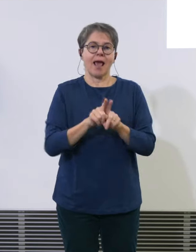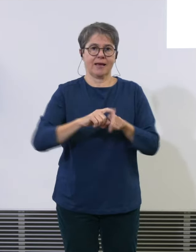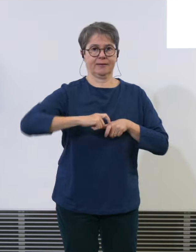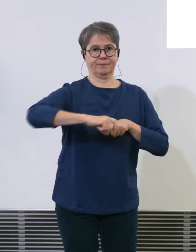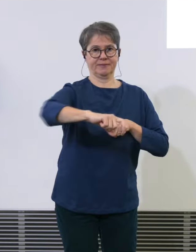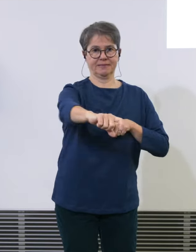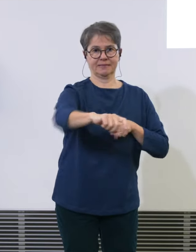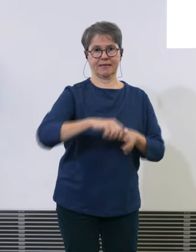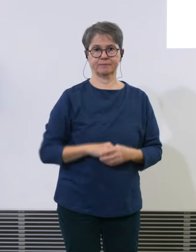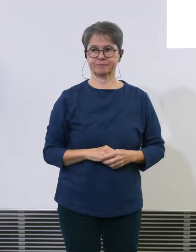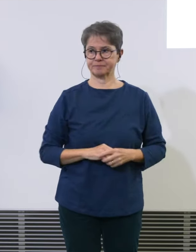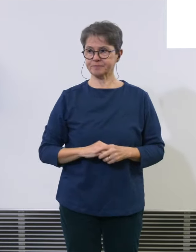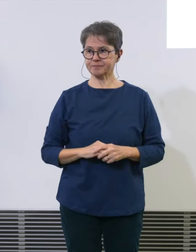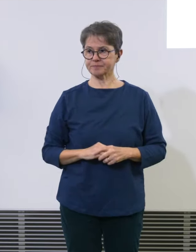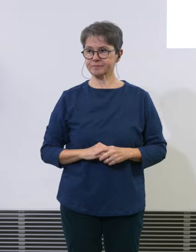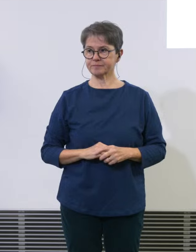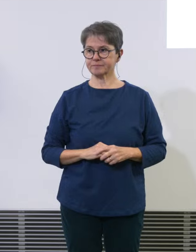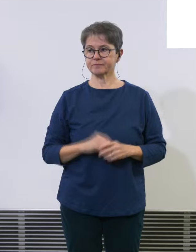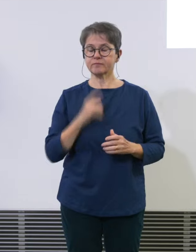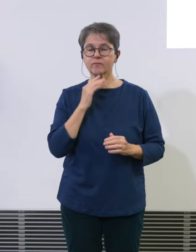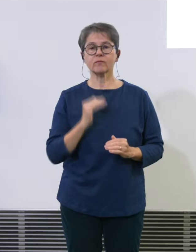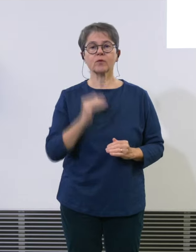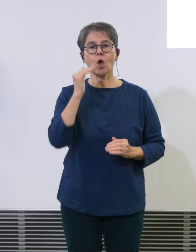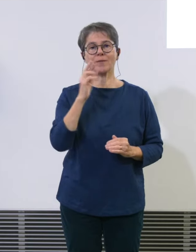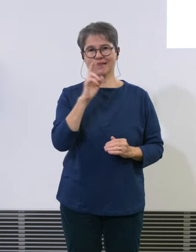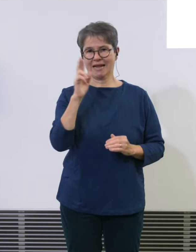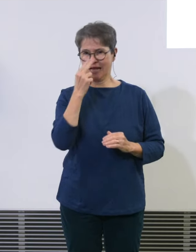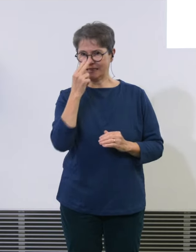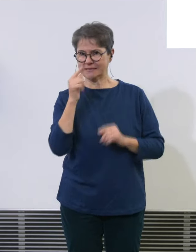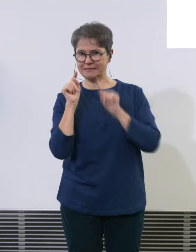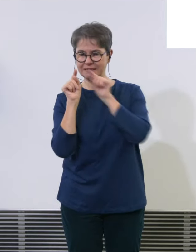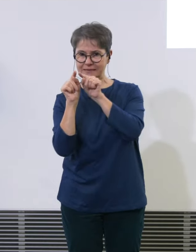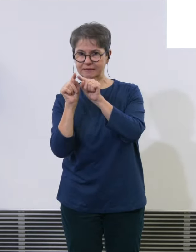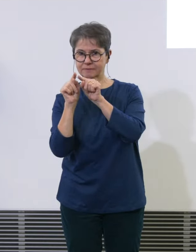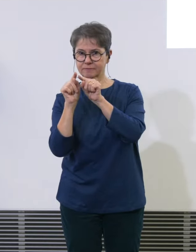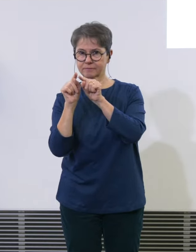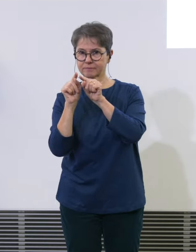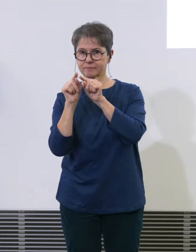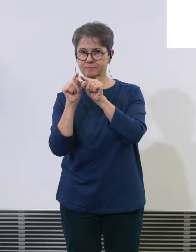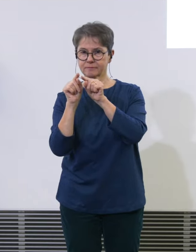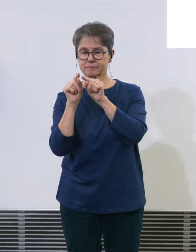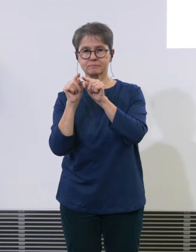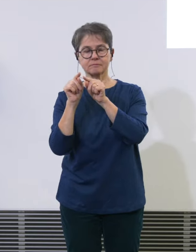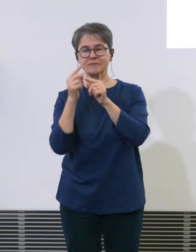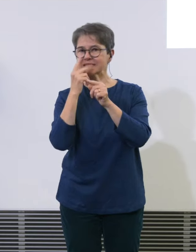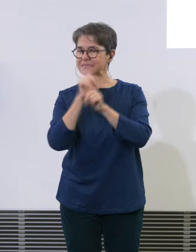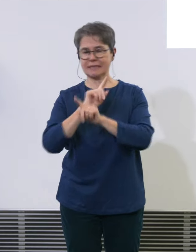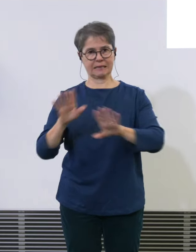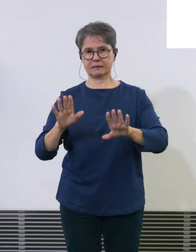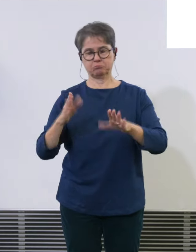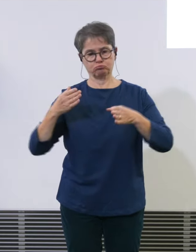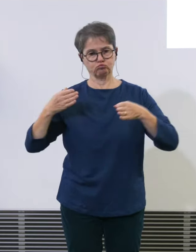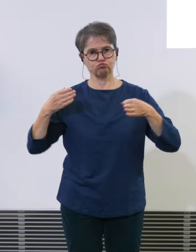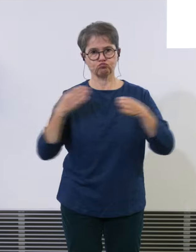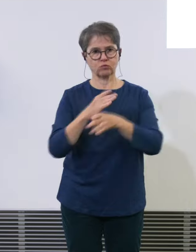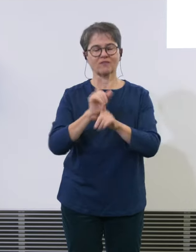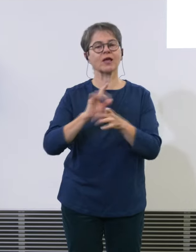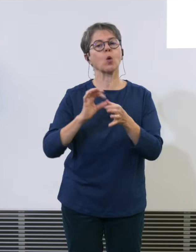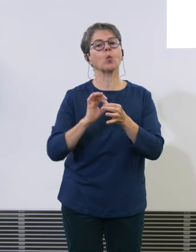Oben für rechts. Und dort tangiert die anderen Pisten nicht. Die ist quasi unabhängig. Mindestens am